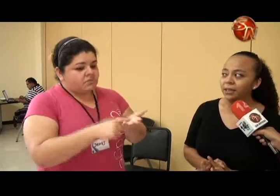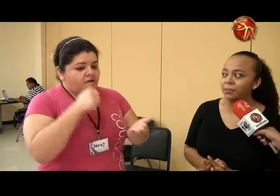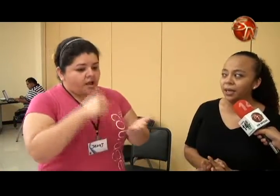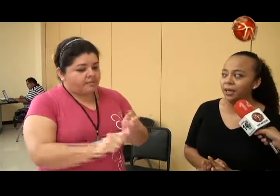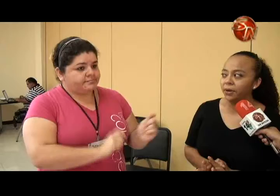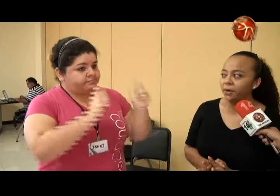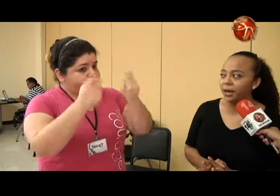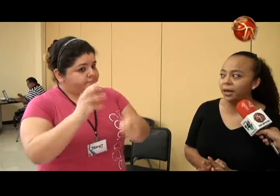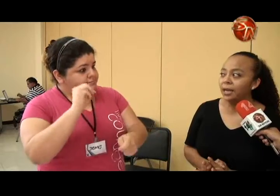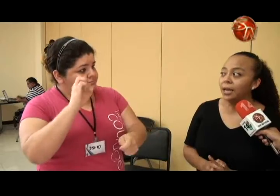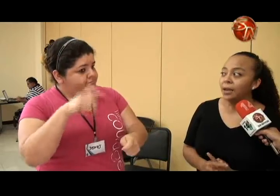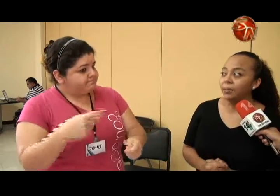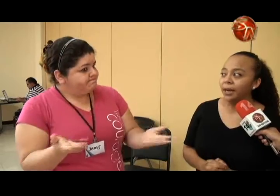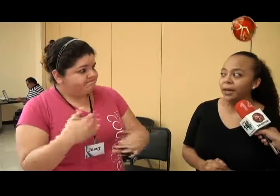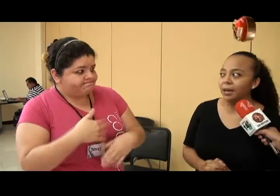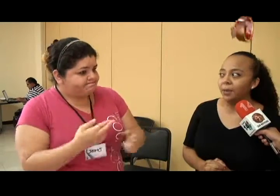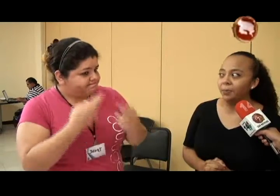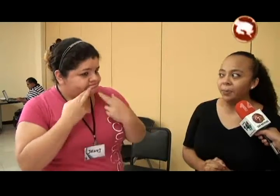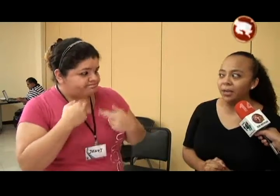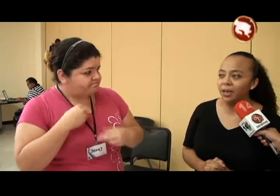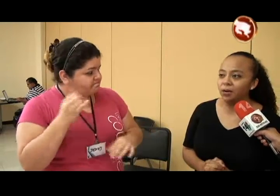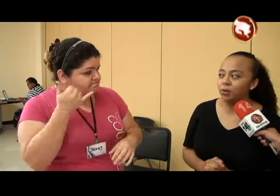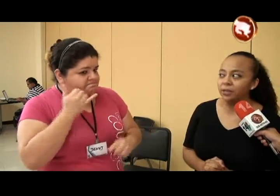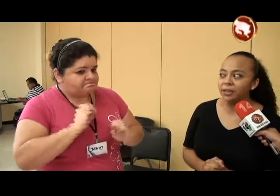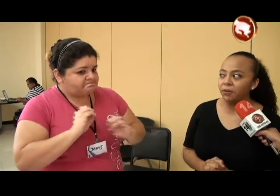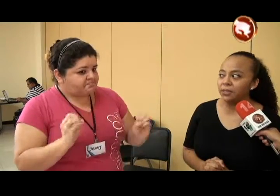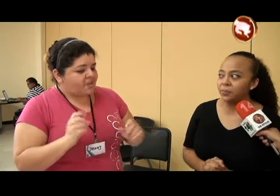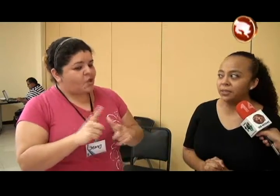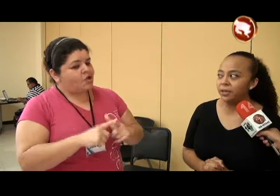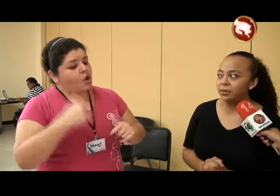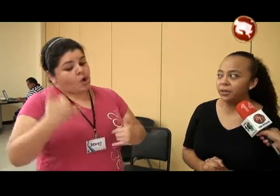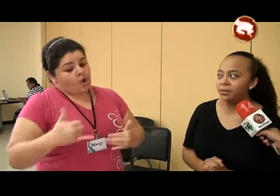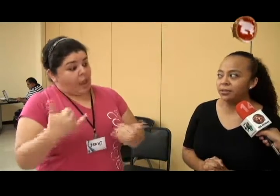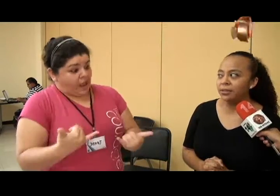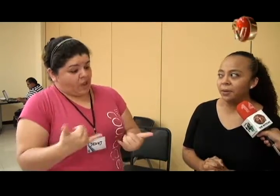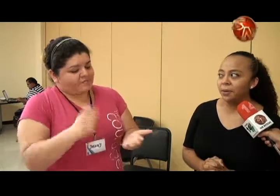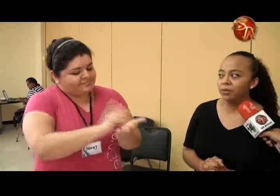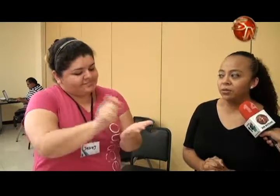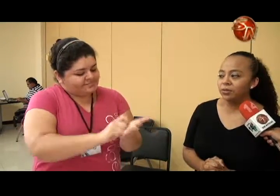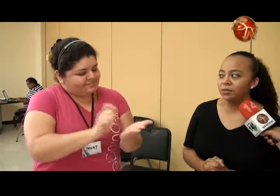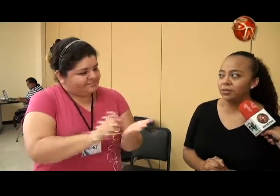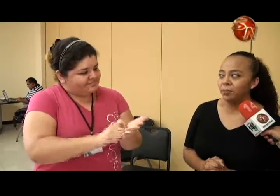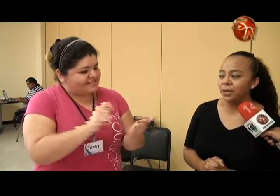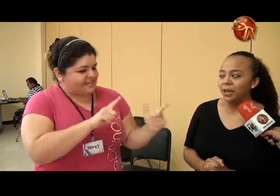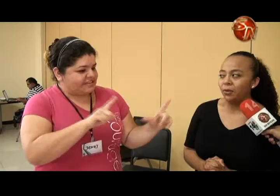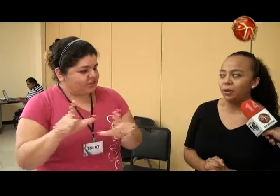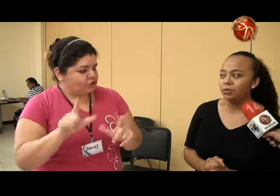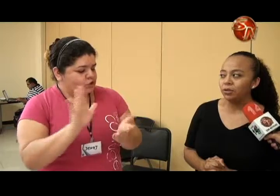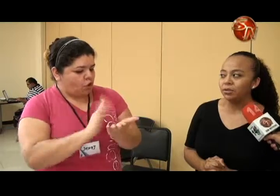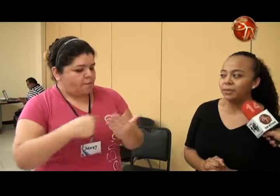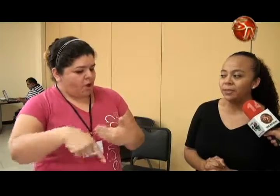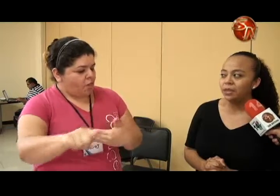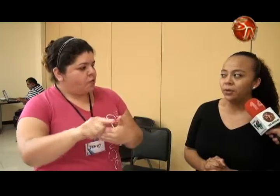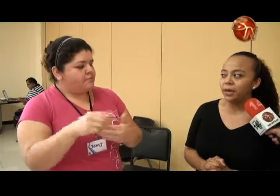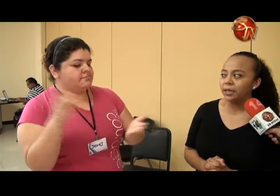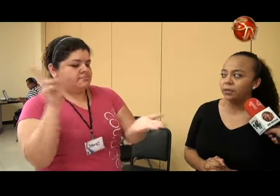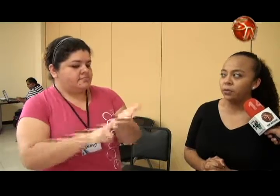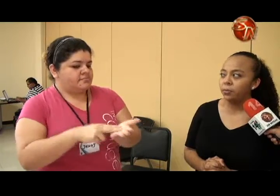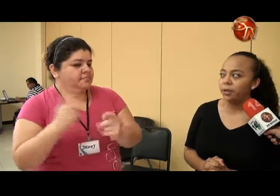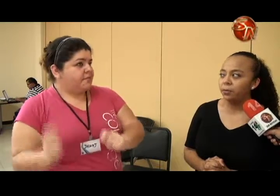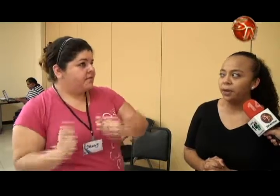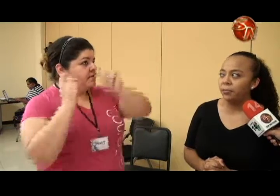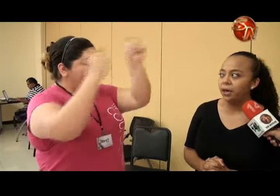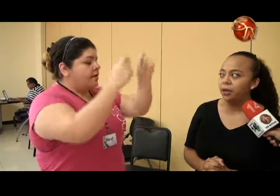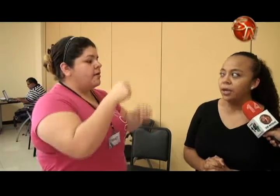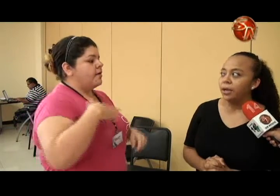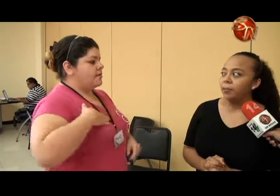Municipalidad también, en la regional, para ir al MEP a pedir y no nos han dado respuesta alguna, entonces también para nosotros es complicado. Ahora nosotros estamos haciendo una carta,